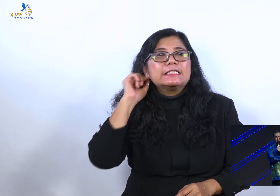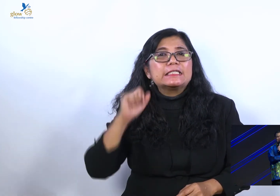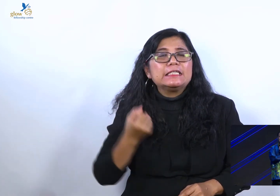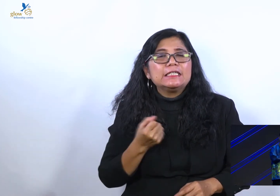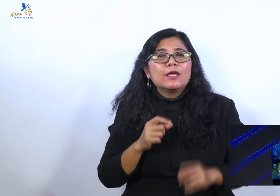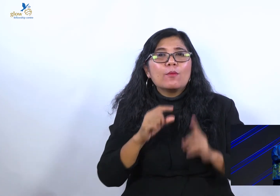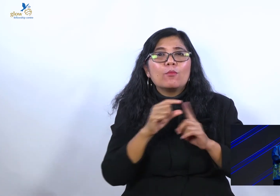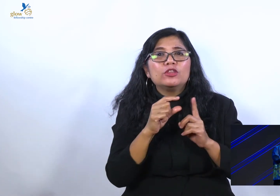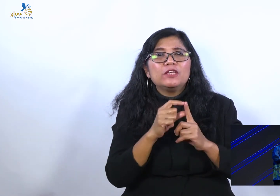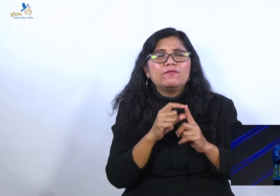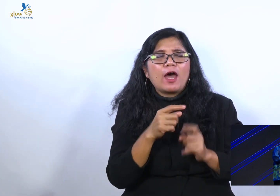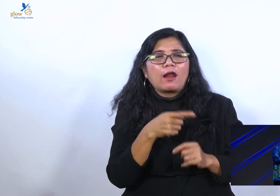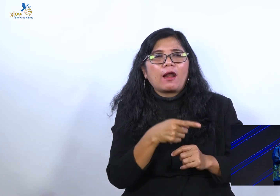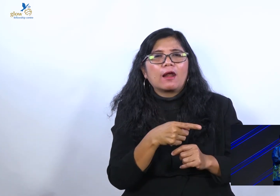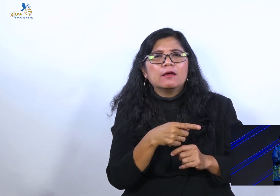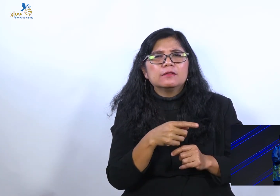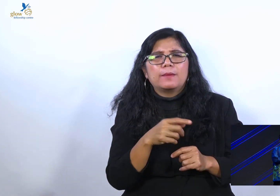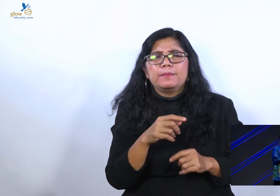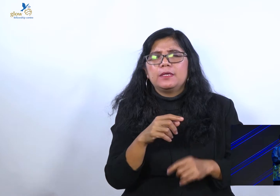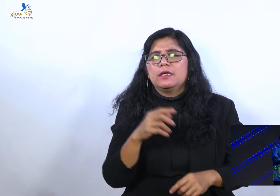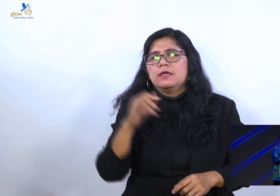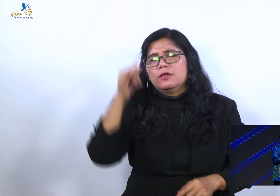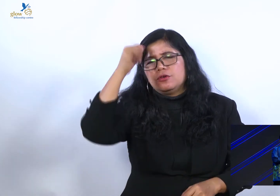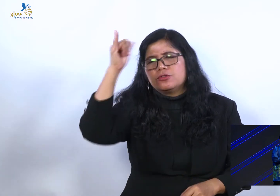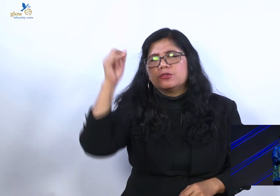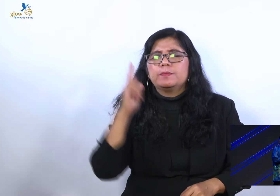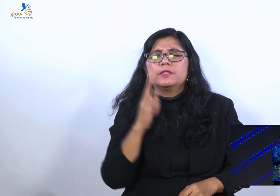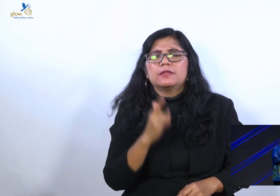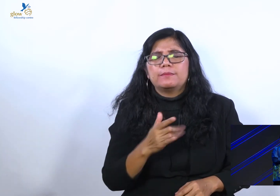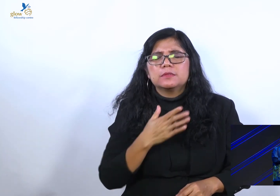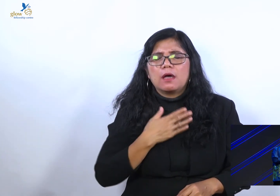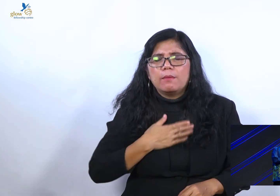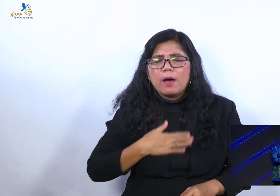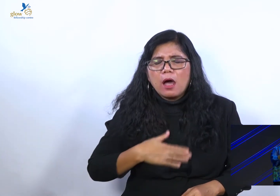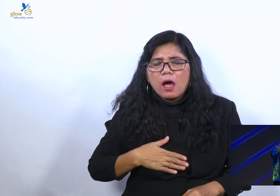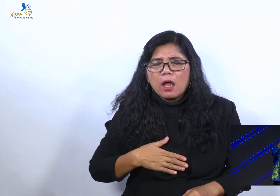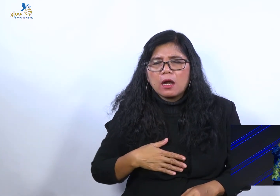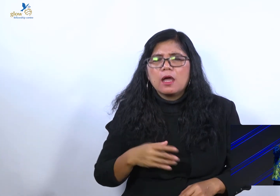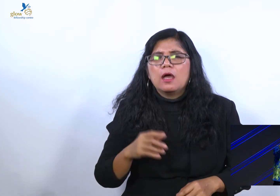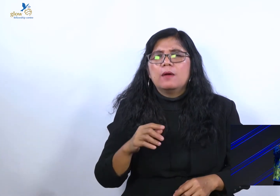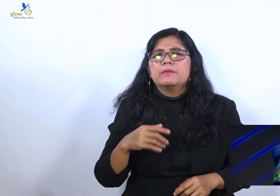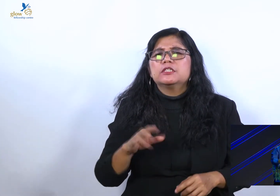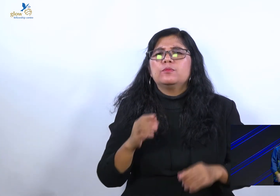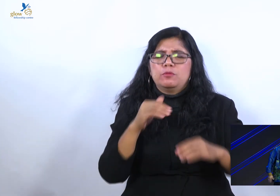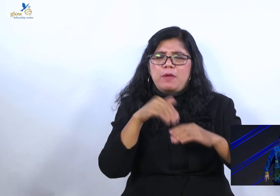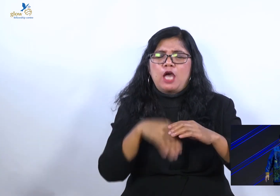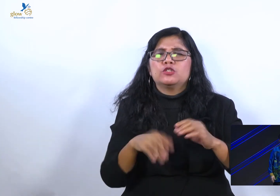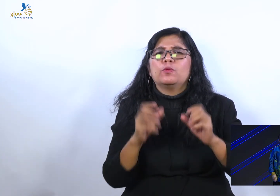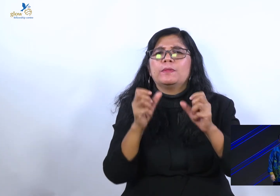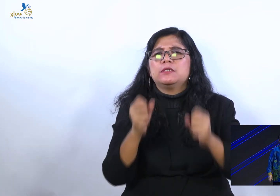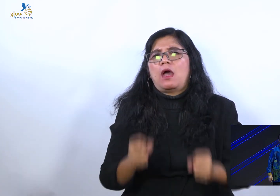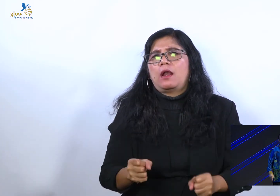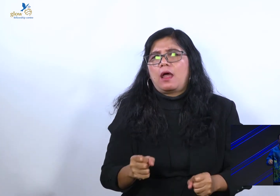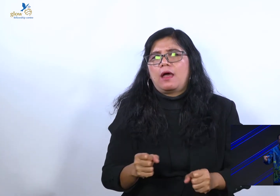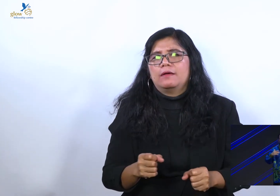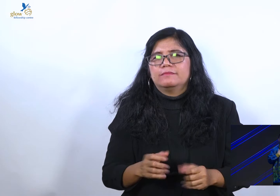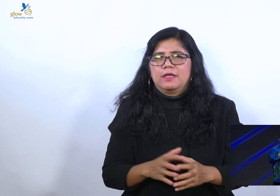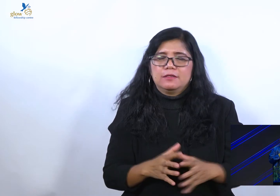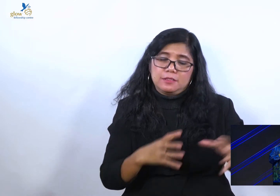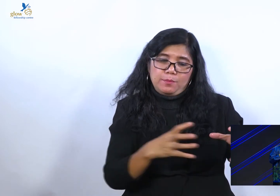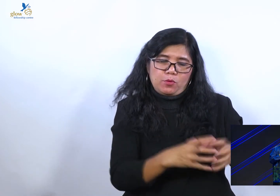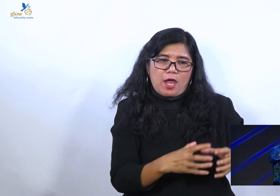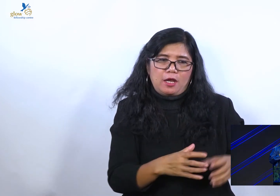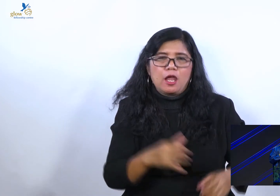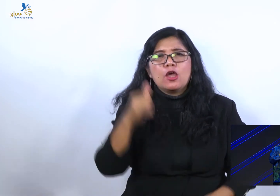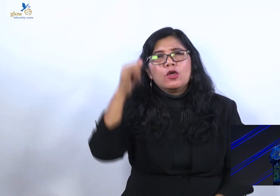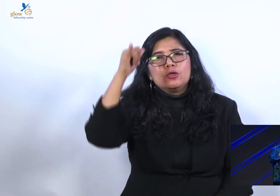Manusia boleh merekarekakan dengan jahat. Alah merekarekakan untuk kebaikan. Saya simpulkan dengan tiga kata. Yusuf